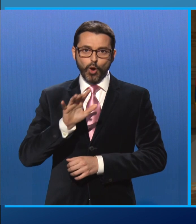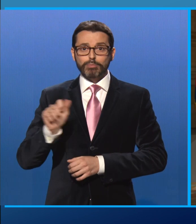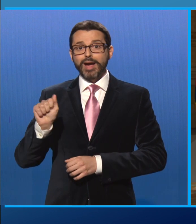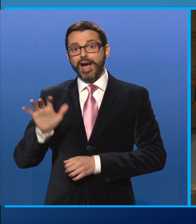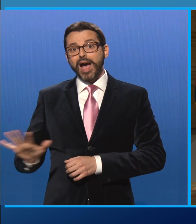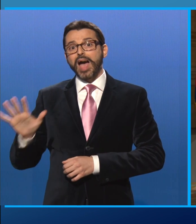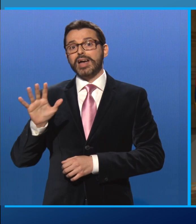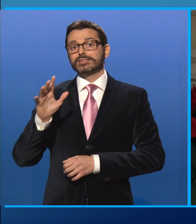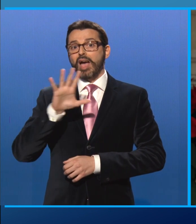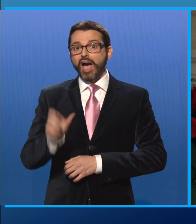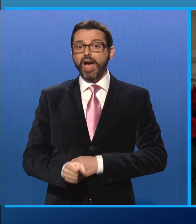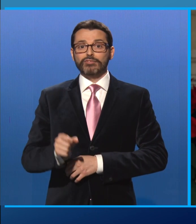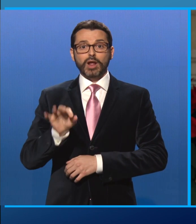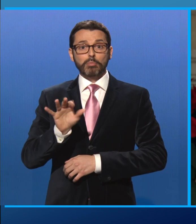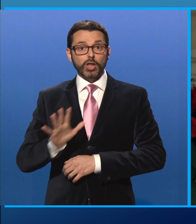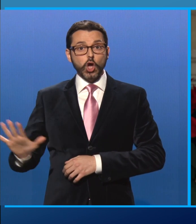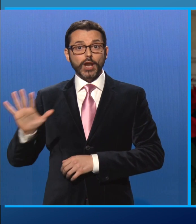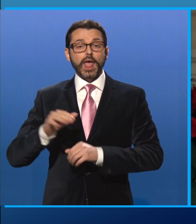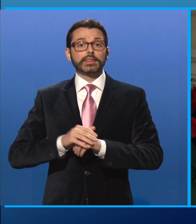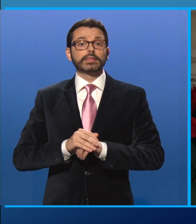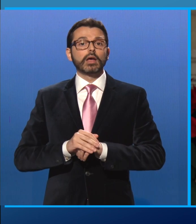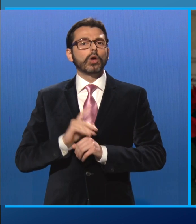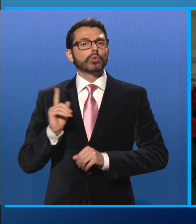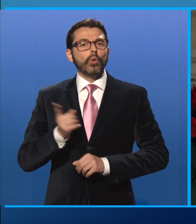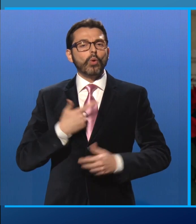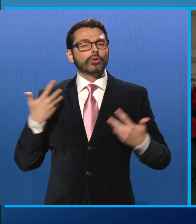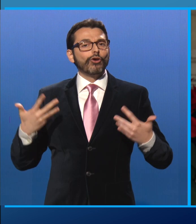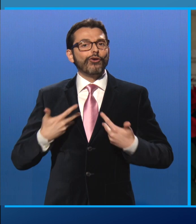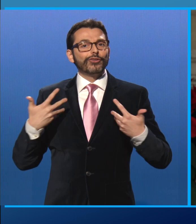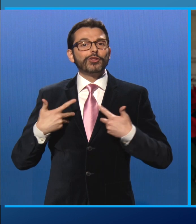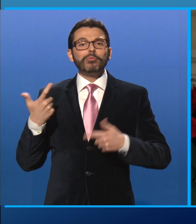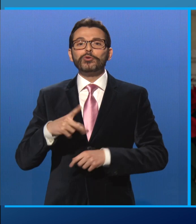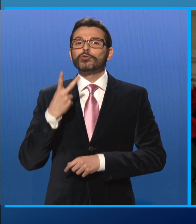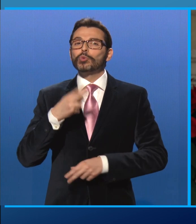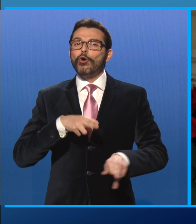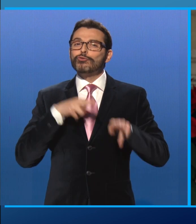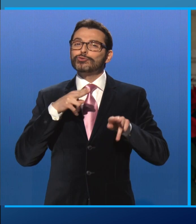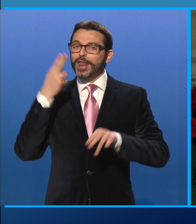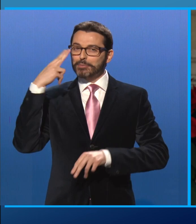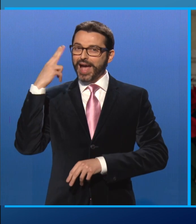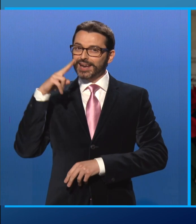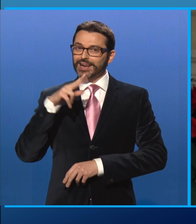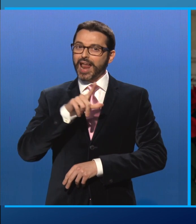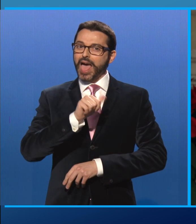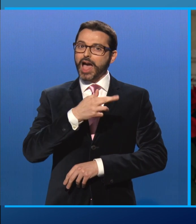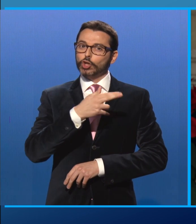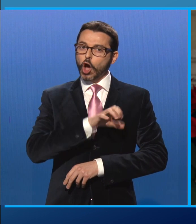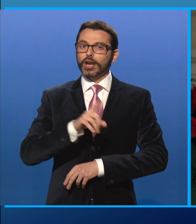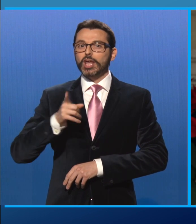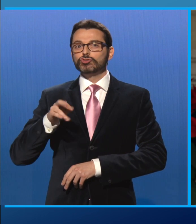in Medio Oriente. Ci siamo tutti rallegrati perché i due fucilieri di Marina, la Torre e Girone, sono